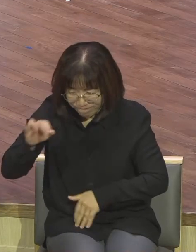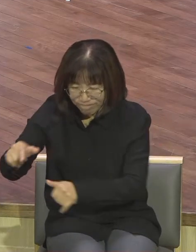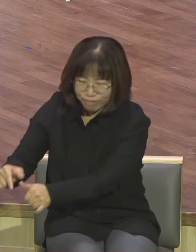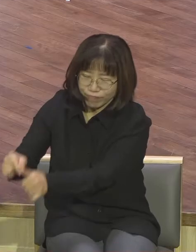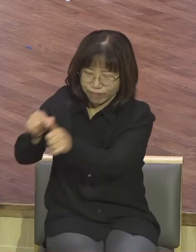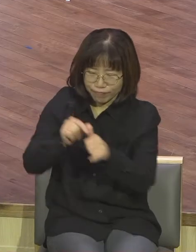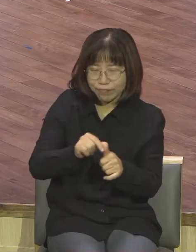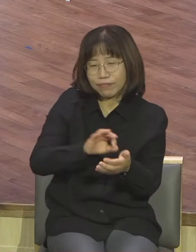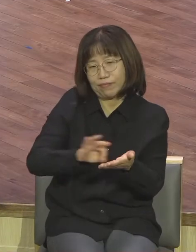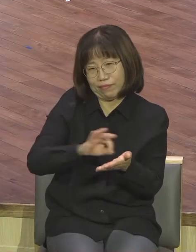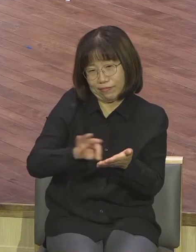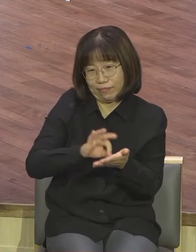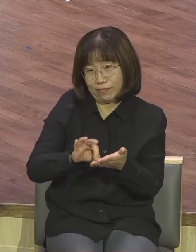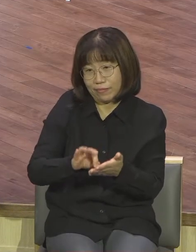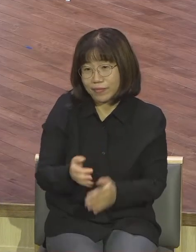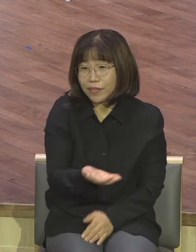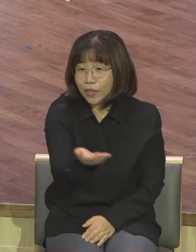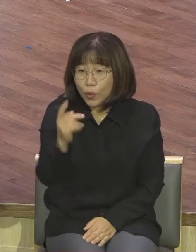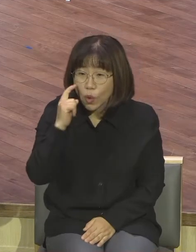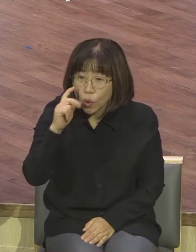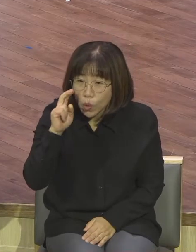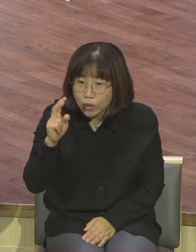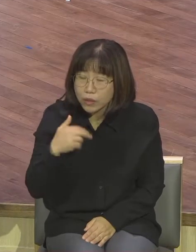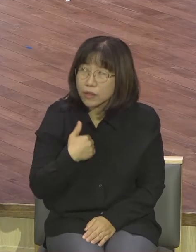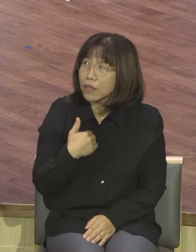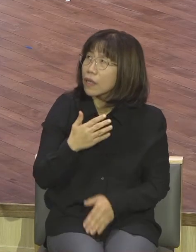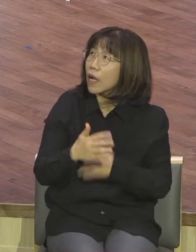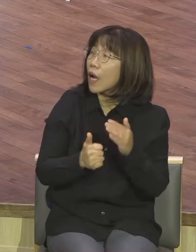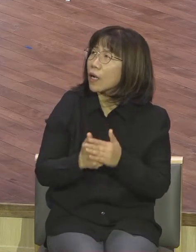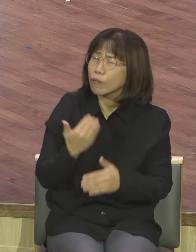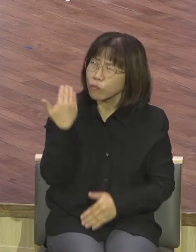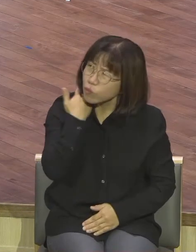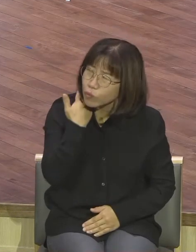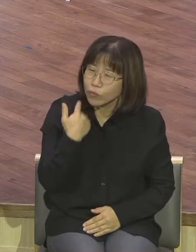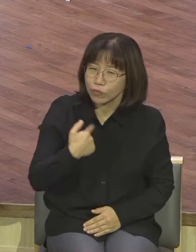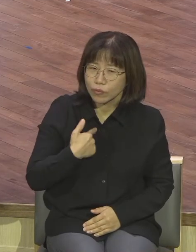왜 도대체 나를 서시지 않느냐